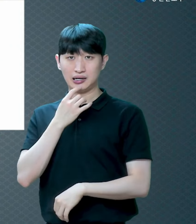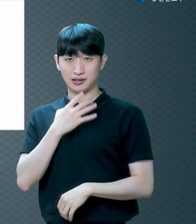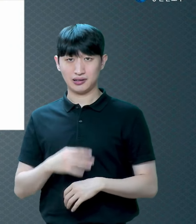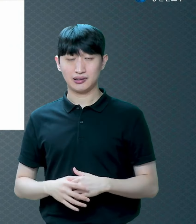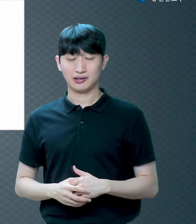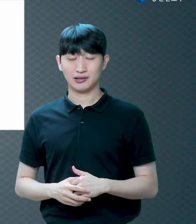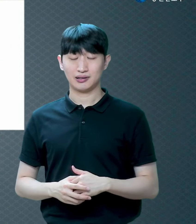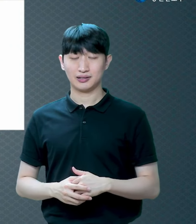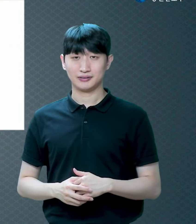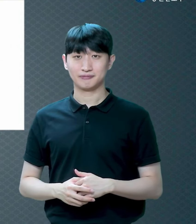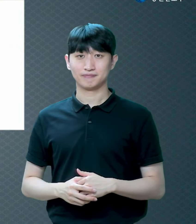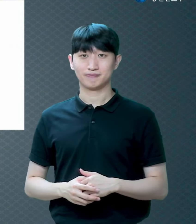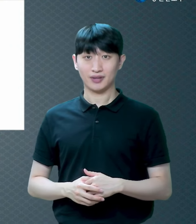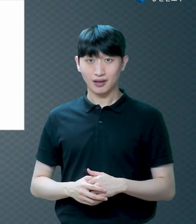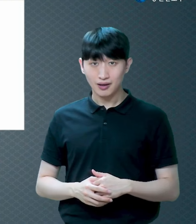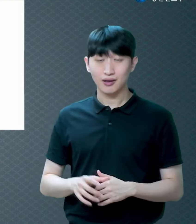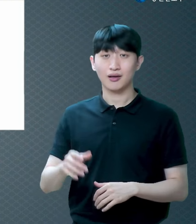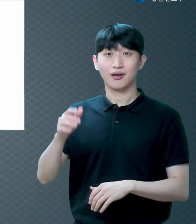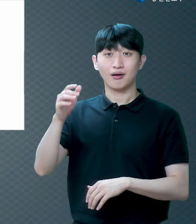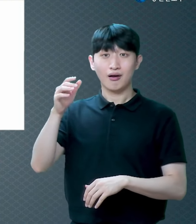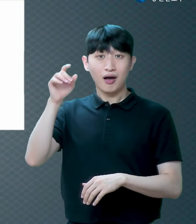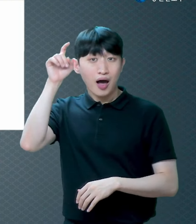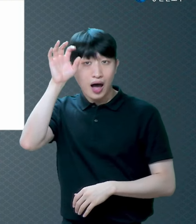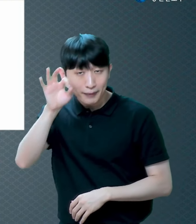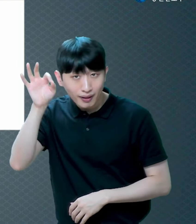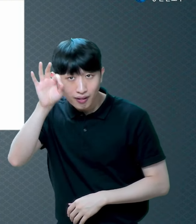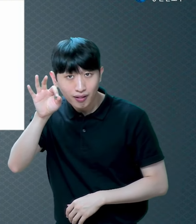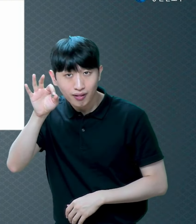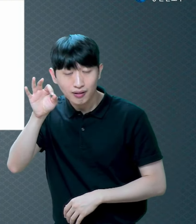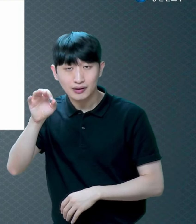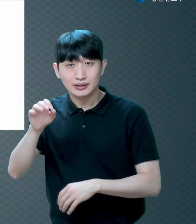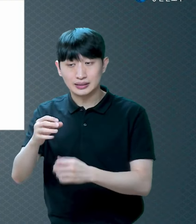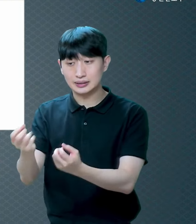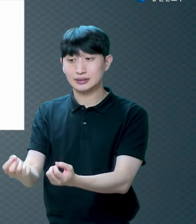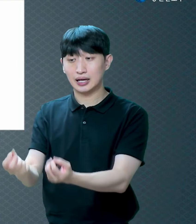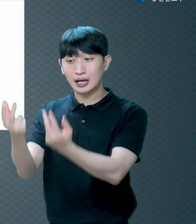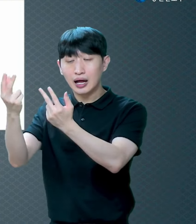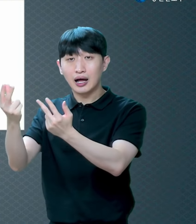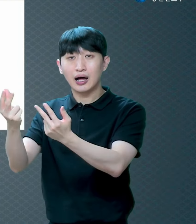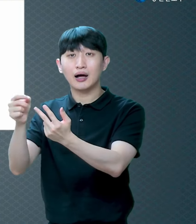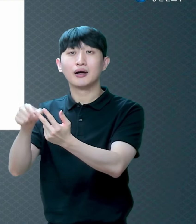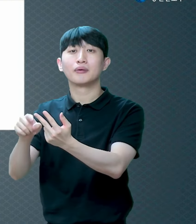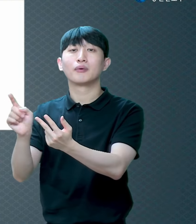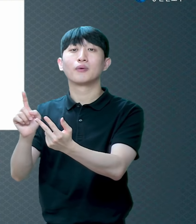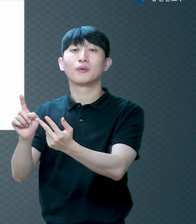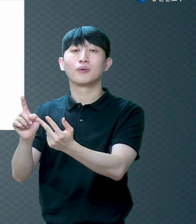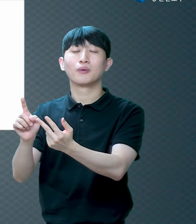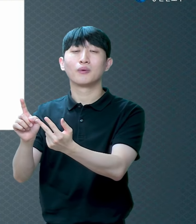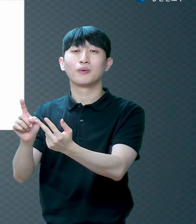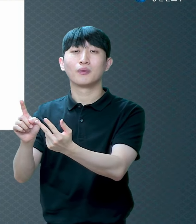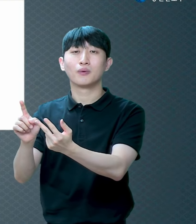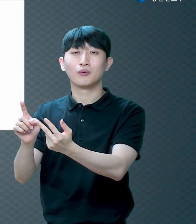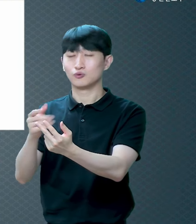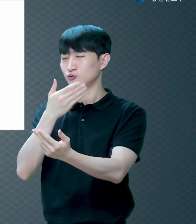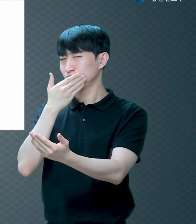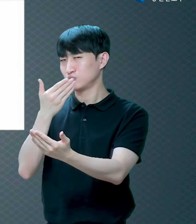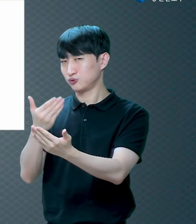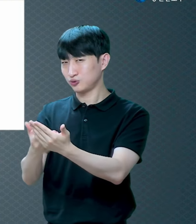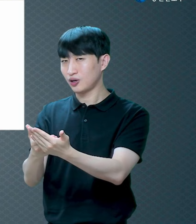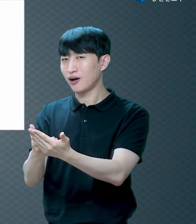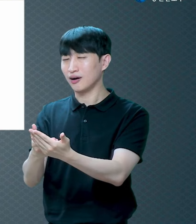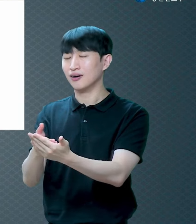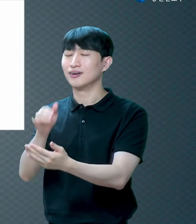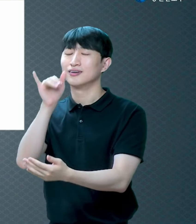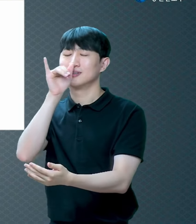그런데 이 아벨의 제사에는 하나님이 받을 수밖에 없는 뭔가가 있는 거예요 왜?